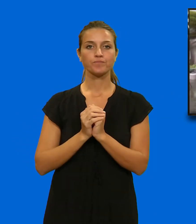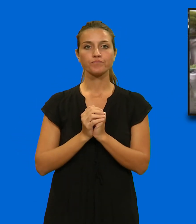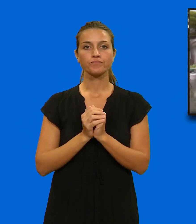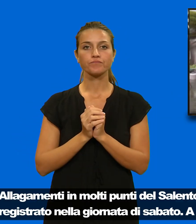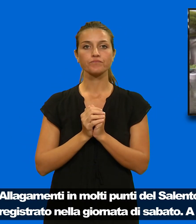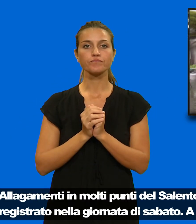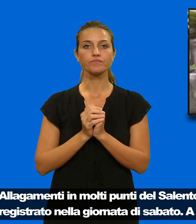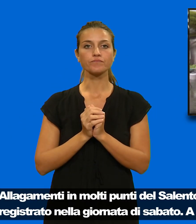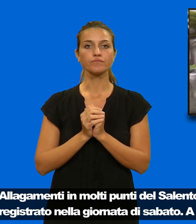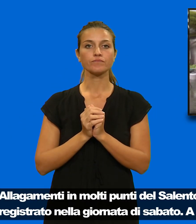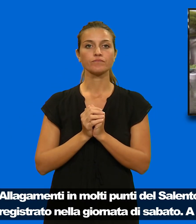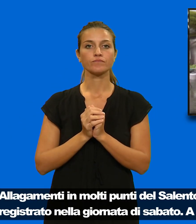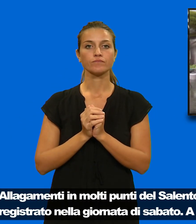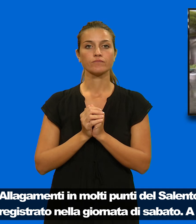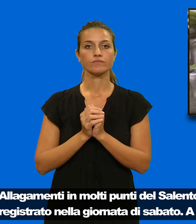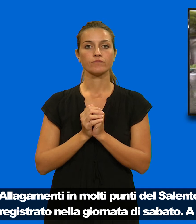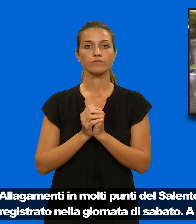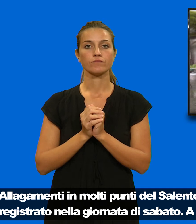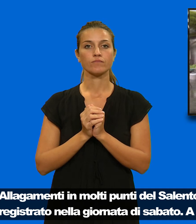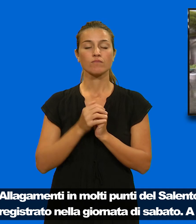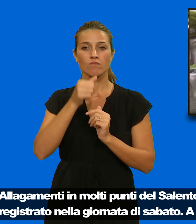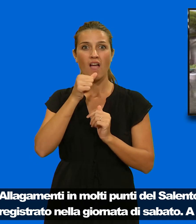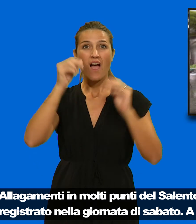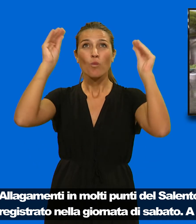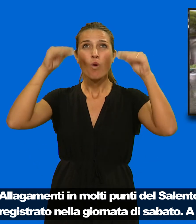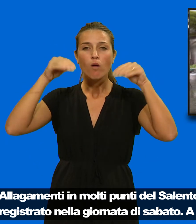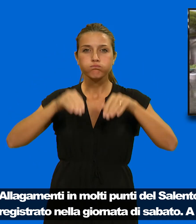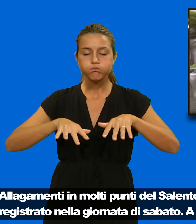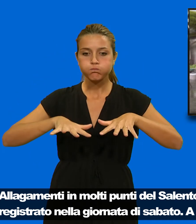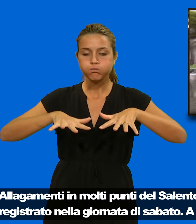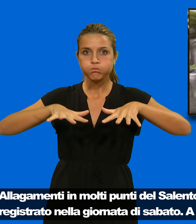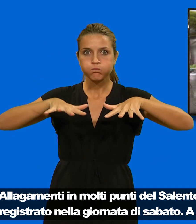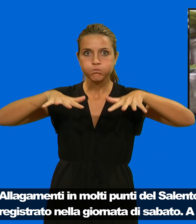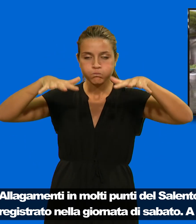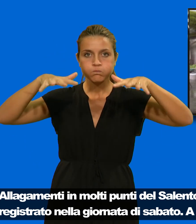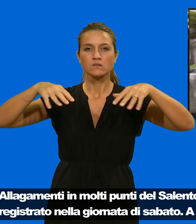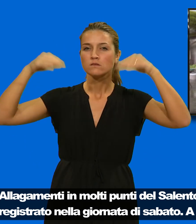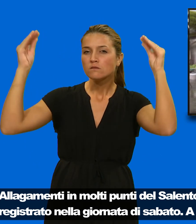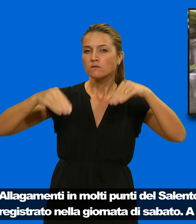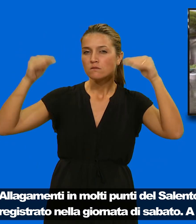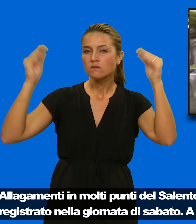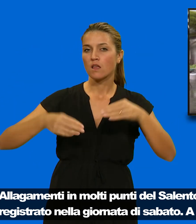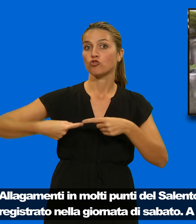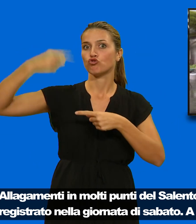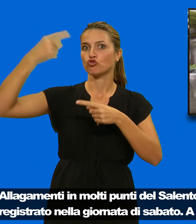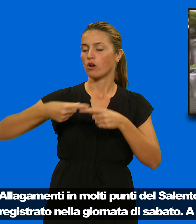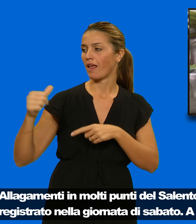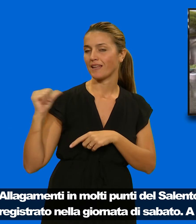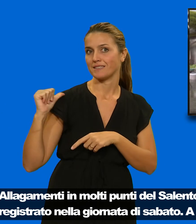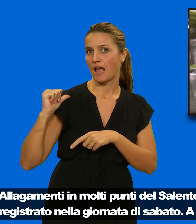Allagamenti in molti punti del Salento per il violento acquazzone registrato nella giornata di sabato.